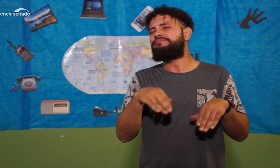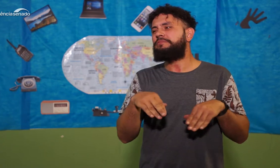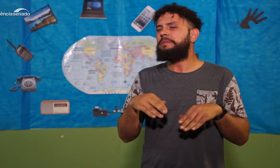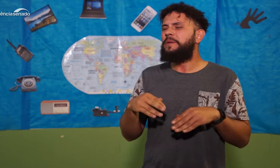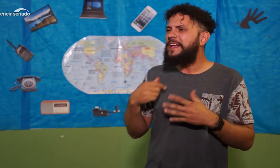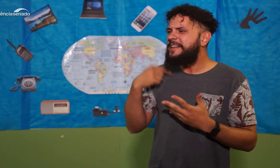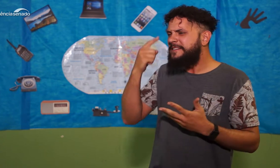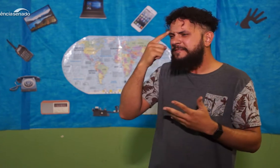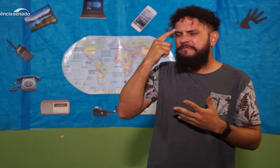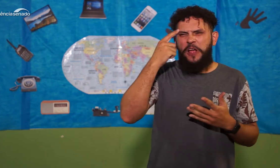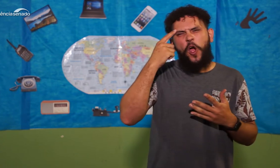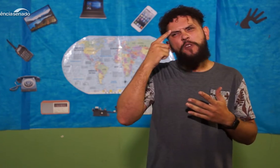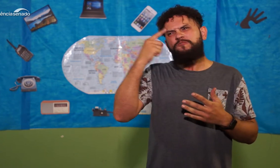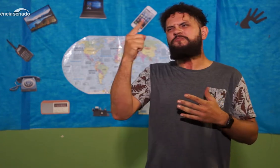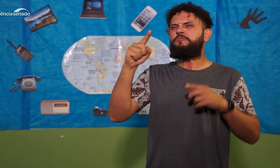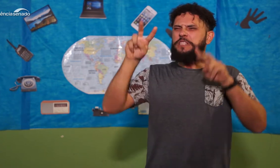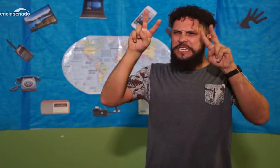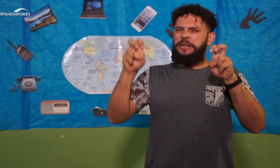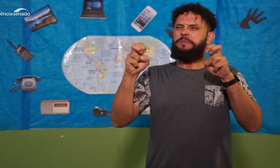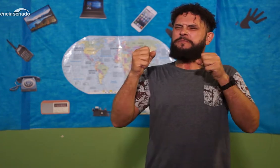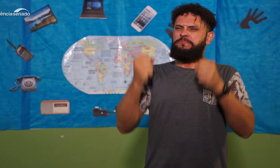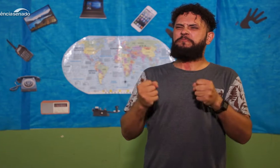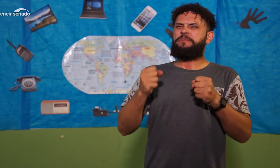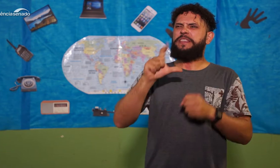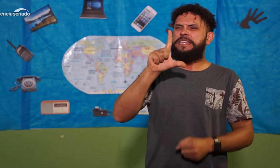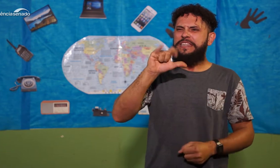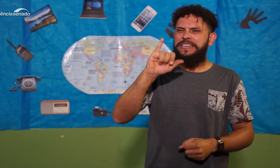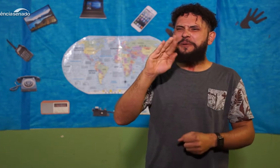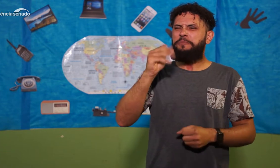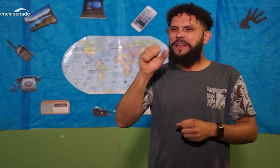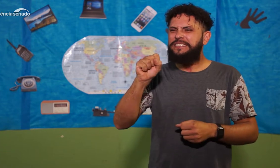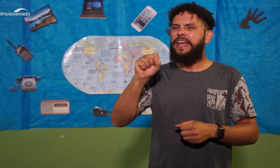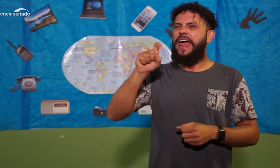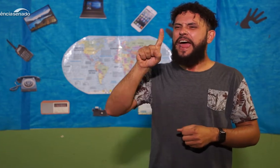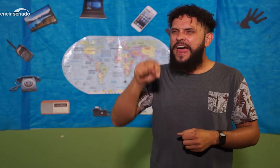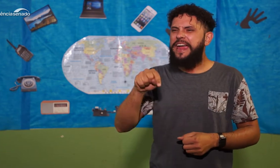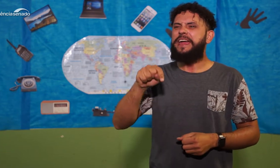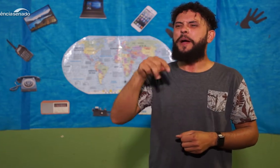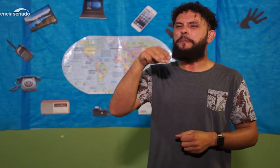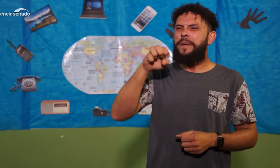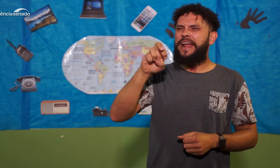Porque não pode ser também um filme muito leve, porque a ideia é impactar.